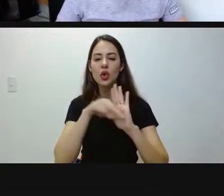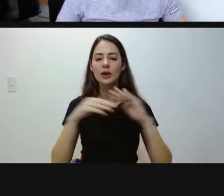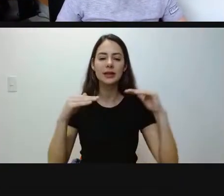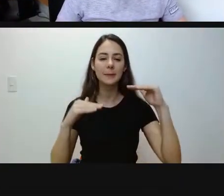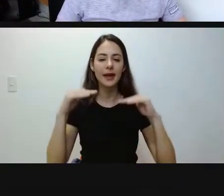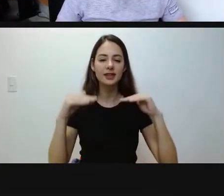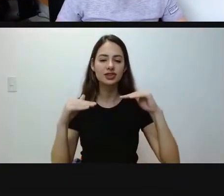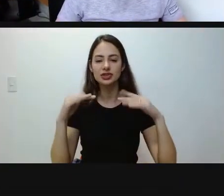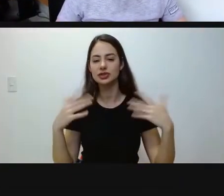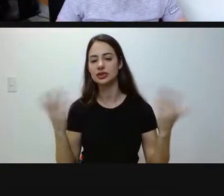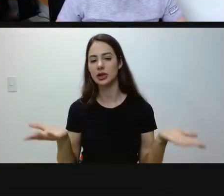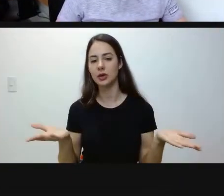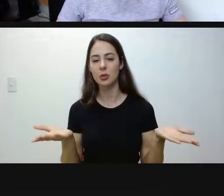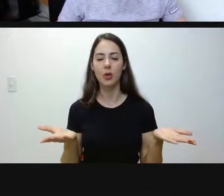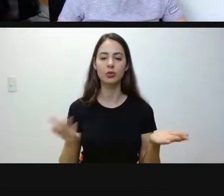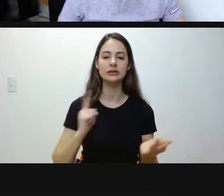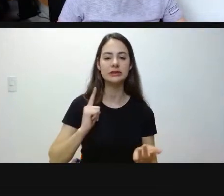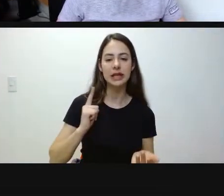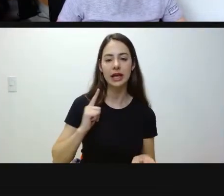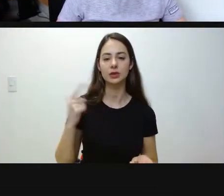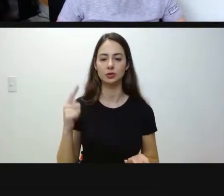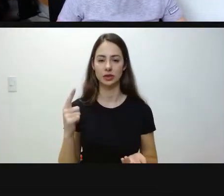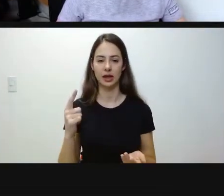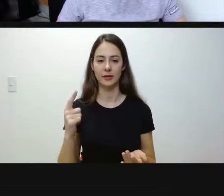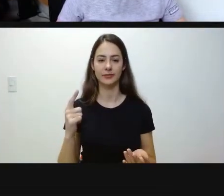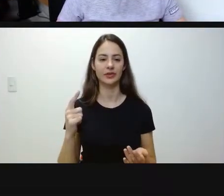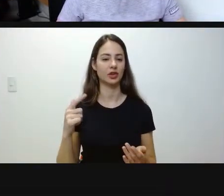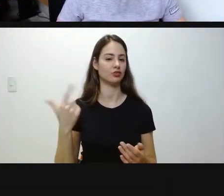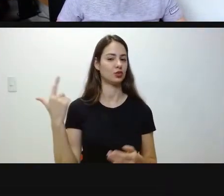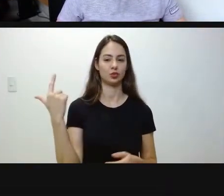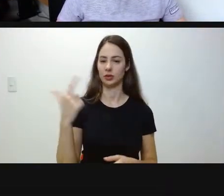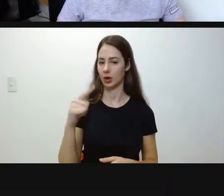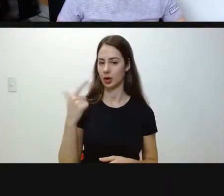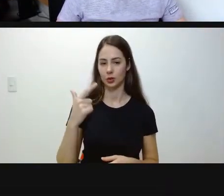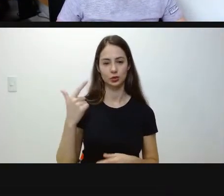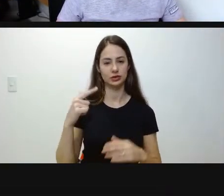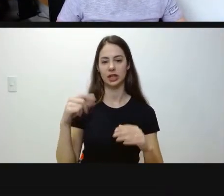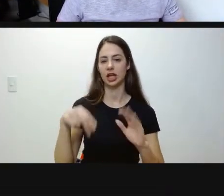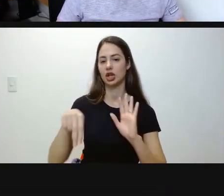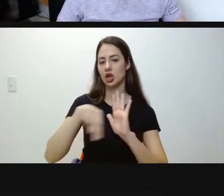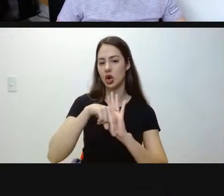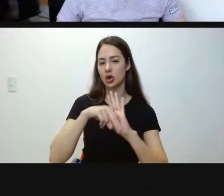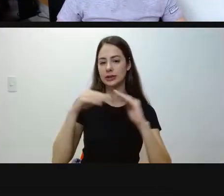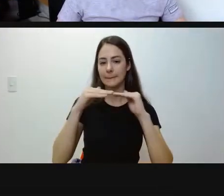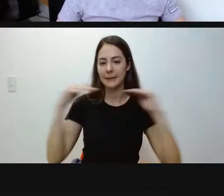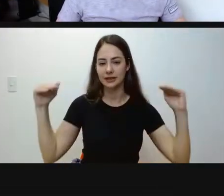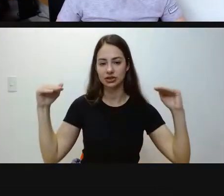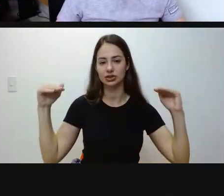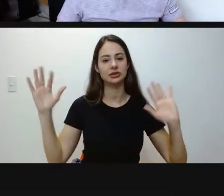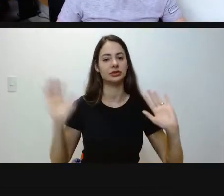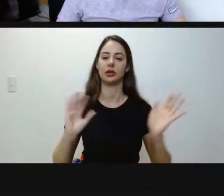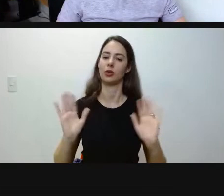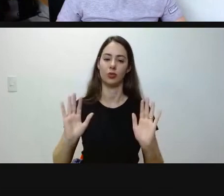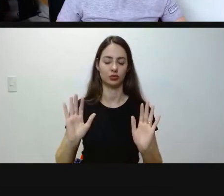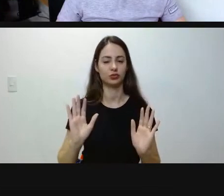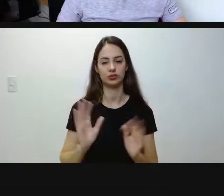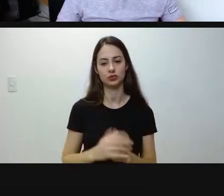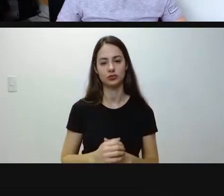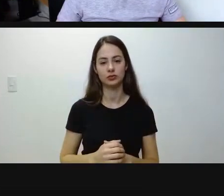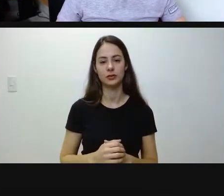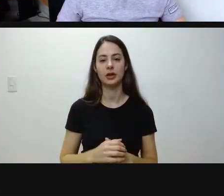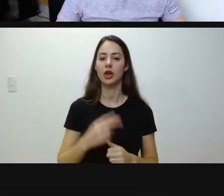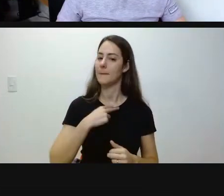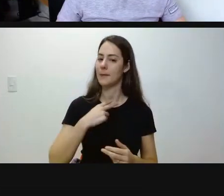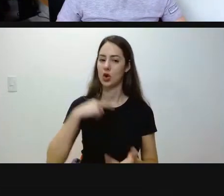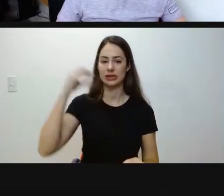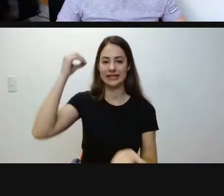existe média de nota, não existe? Nota de corte não existe. Nós temos aquele pré-requisito que eu falei inicialmente, né, zerar